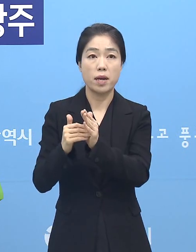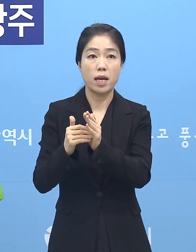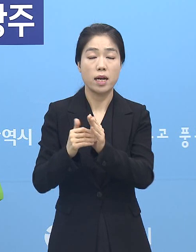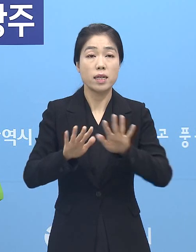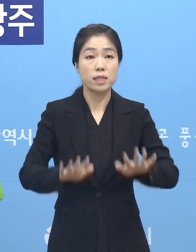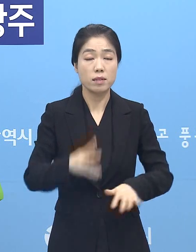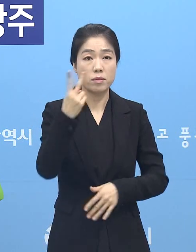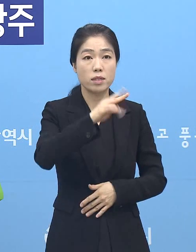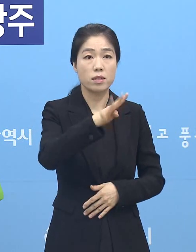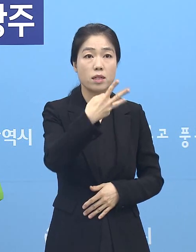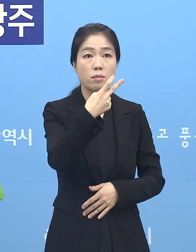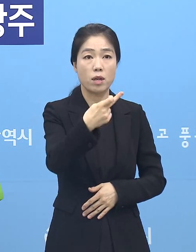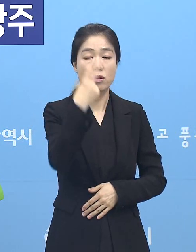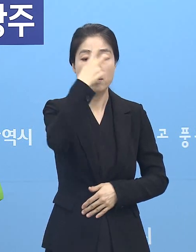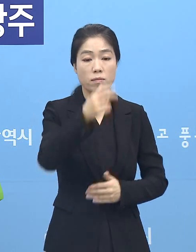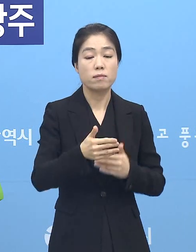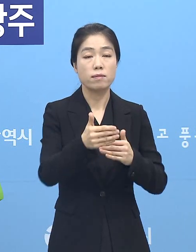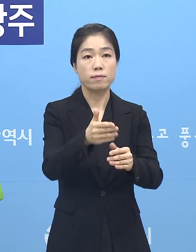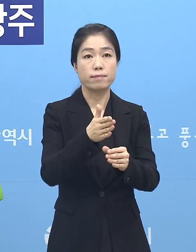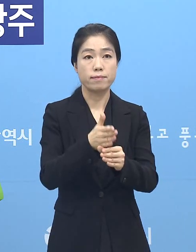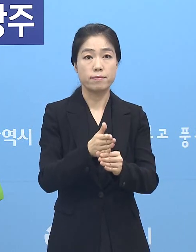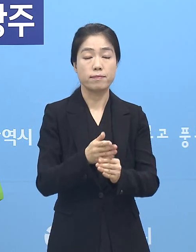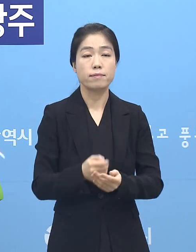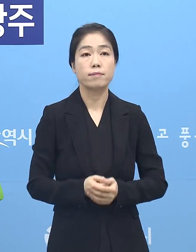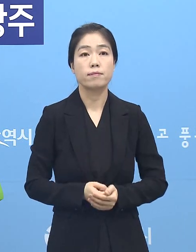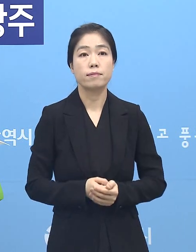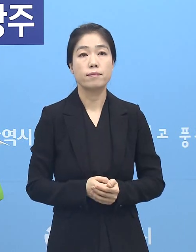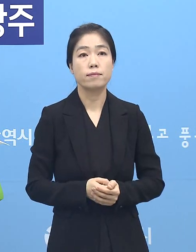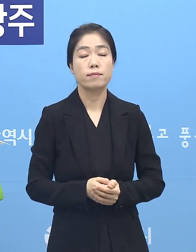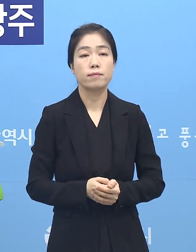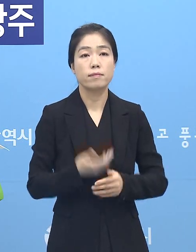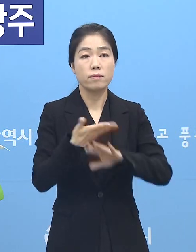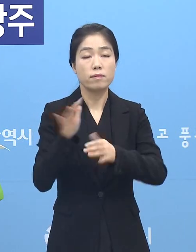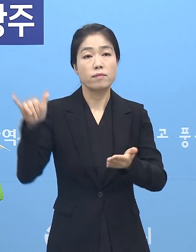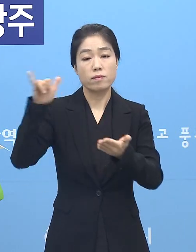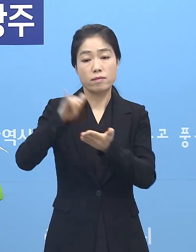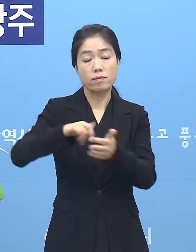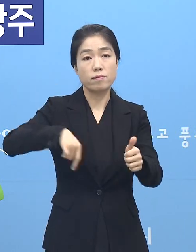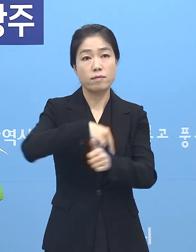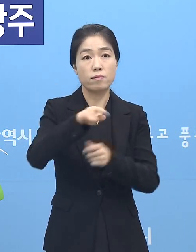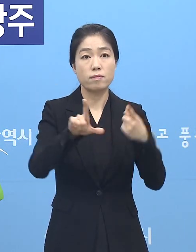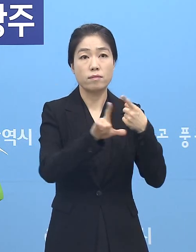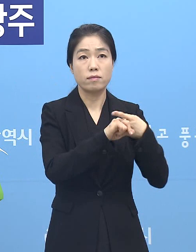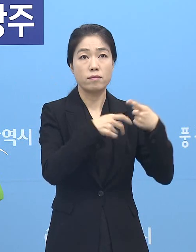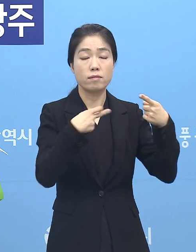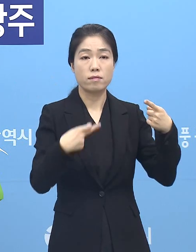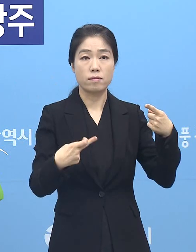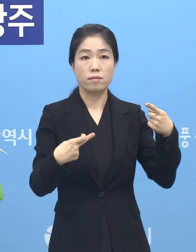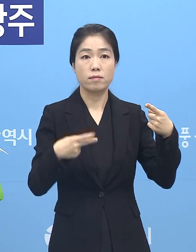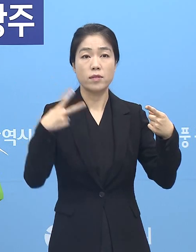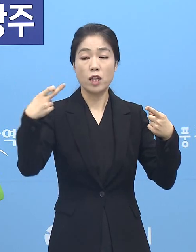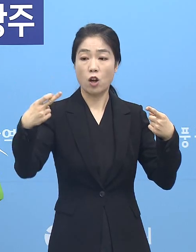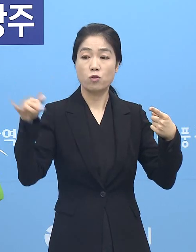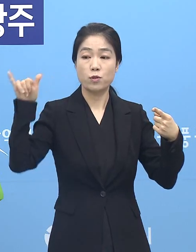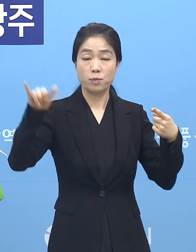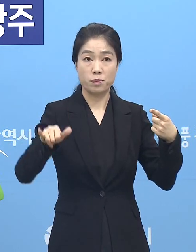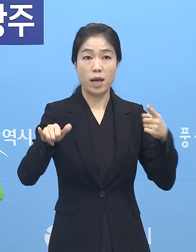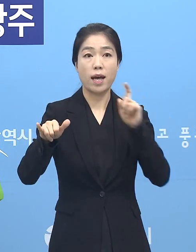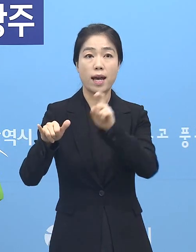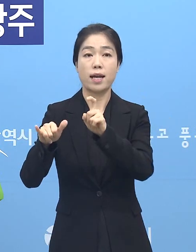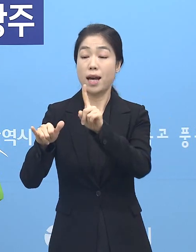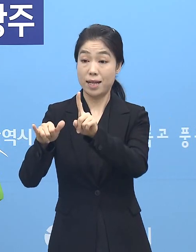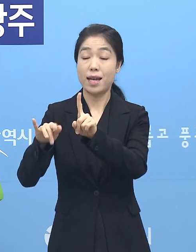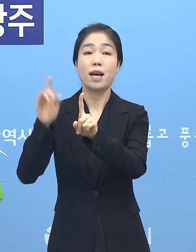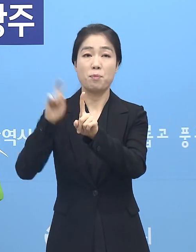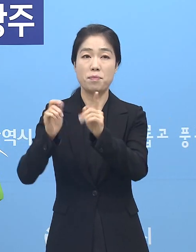현재 2,412건 검사 진행 중에 있습니다. 해외입국자 현황입니다. 1월 12일 12명 입국에서 1명